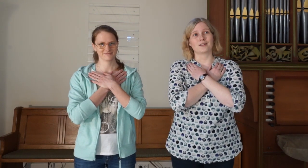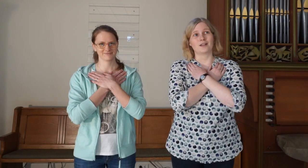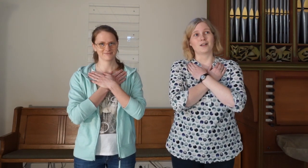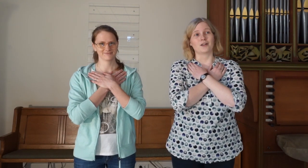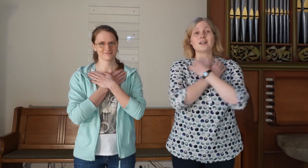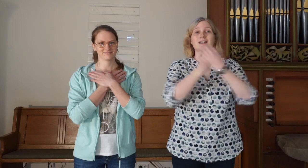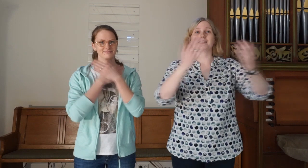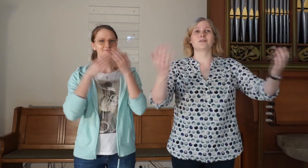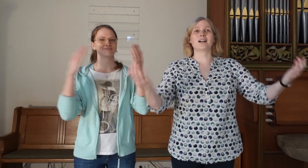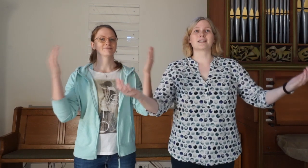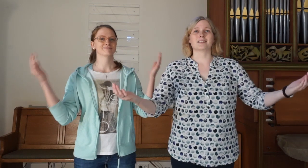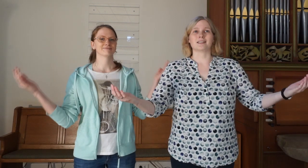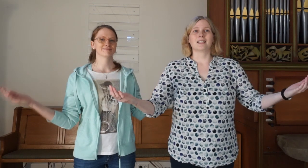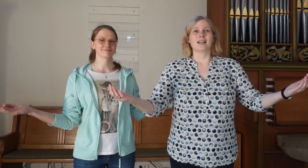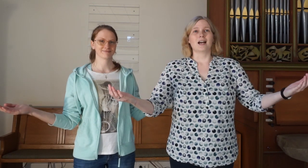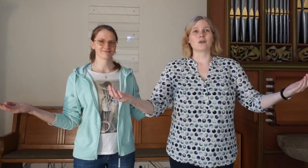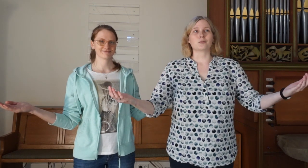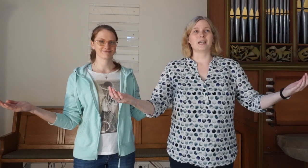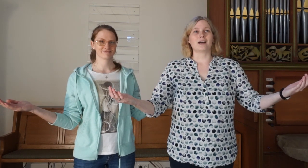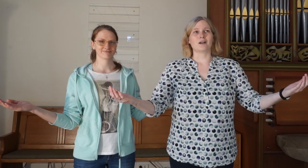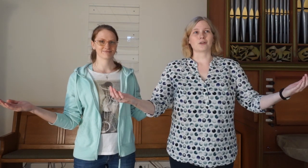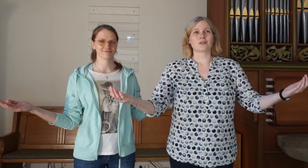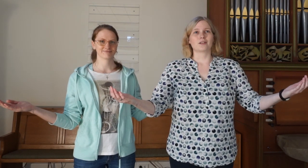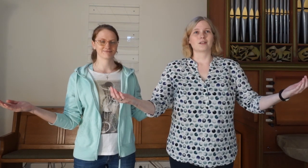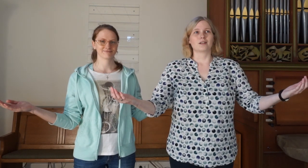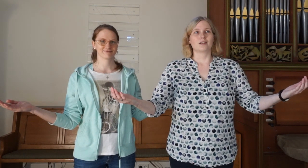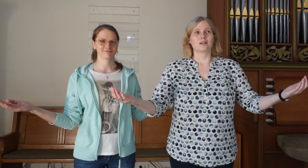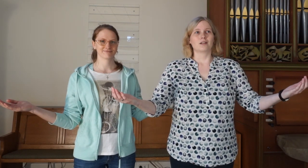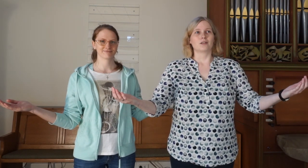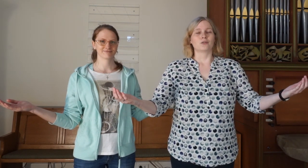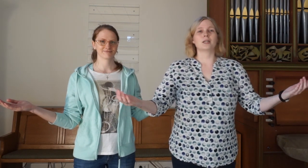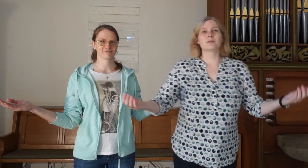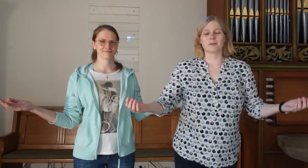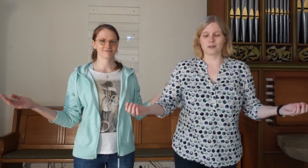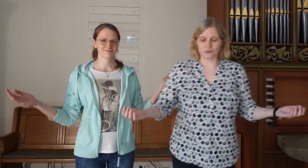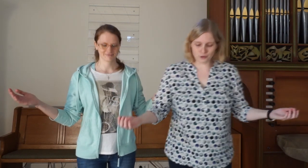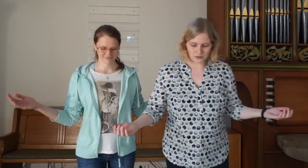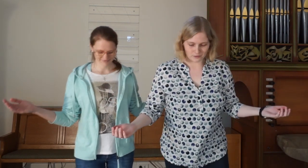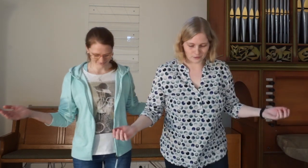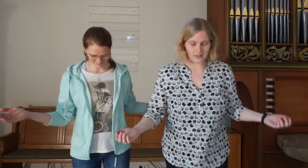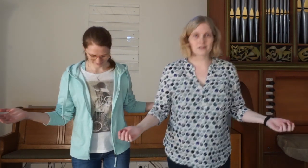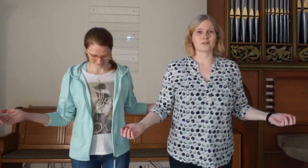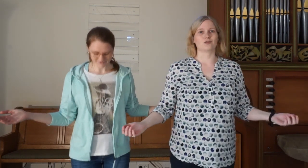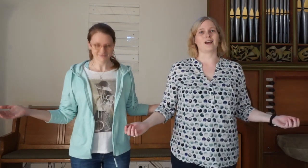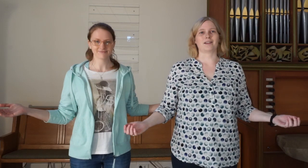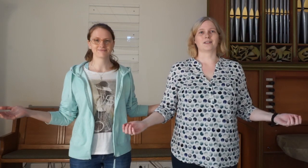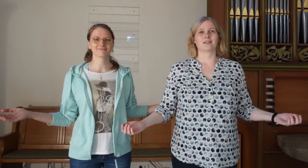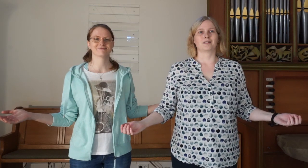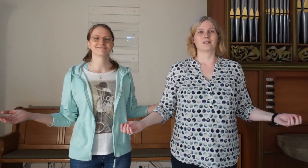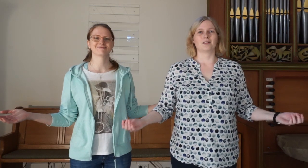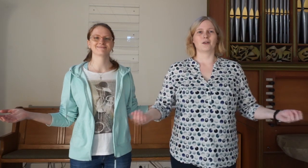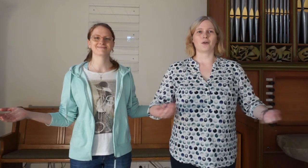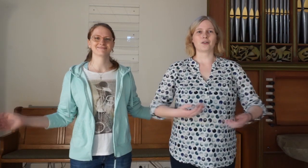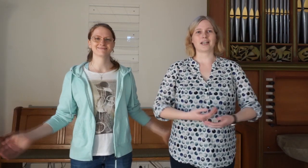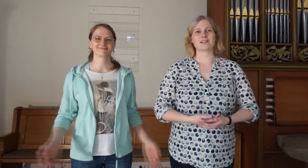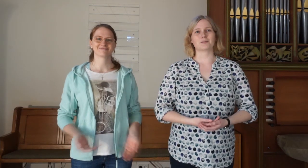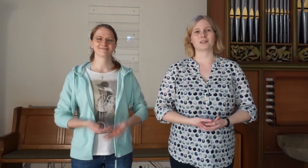Gott, lass ihn wachsen aus mir heraus. Du gibst meinen Füßen festen Stand und hältst mich